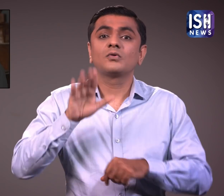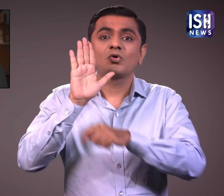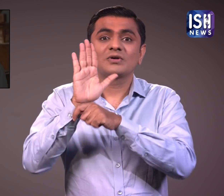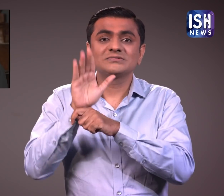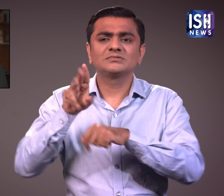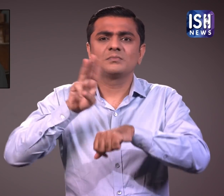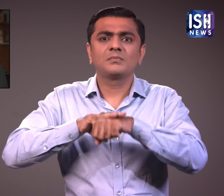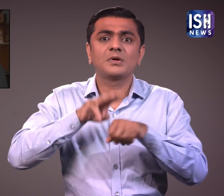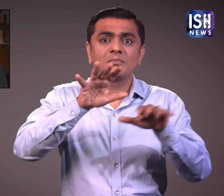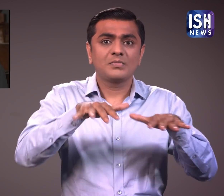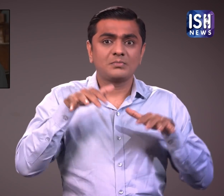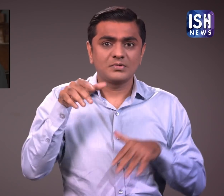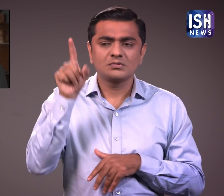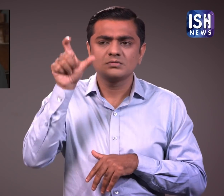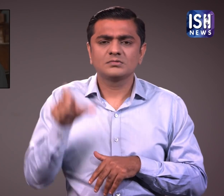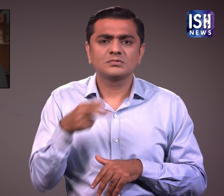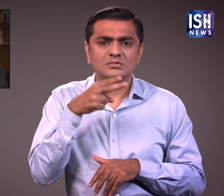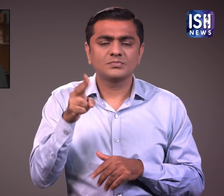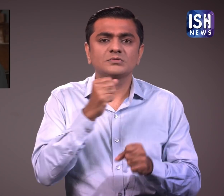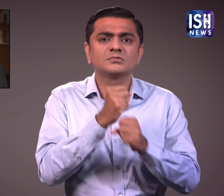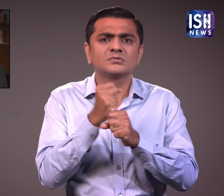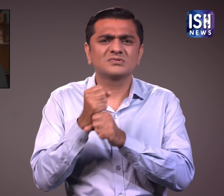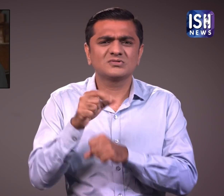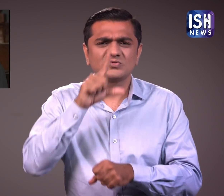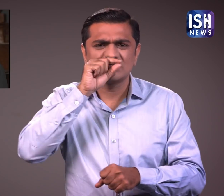कॉंग्रेस सांसद गौरफ गोगोई ने ट्वीट कर कहा